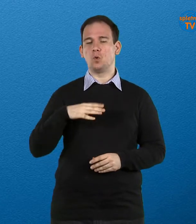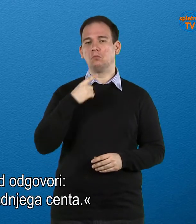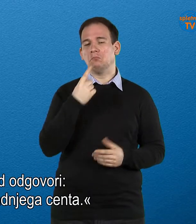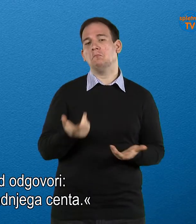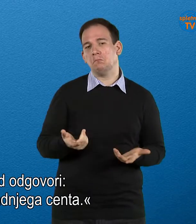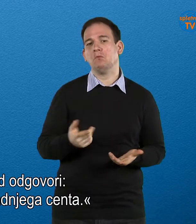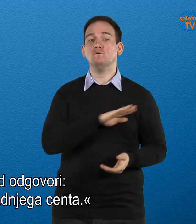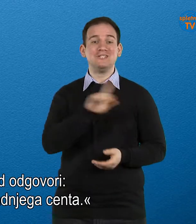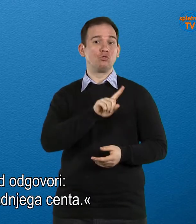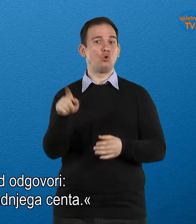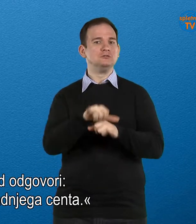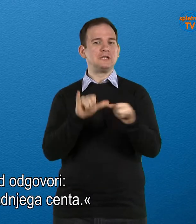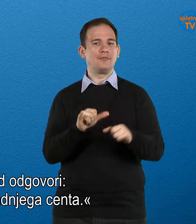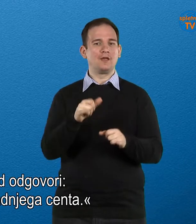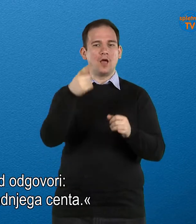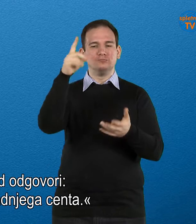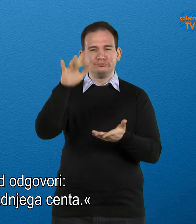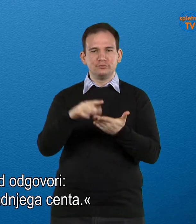Gospod odgovori, vse do zadnjega centa.